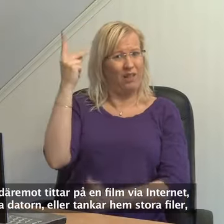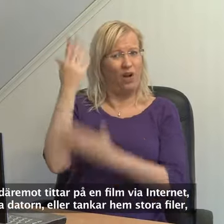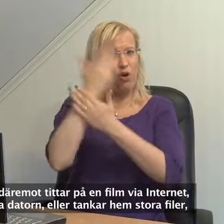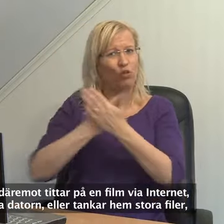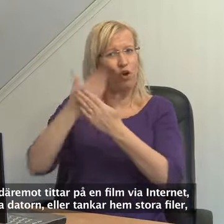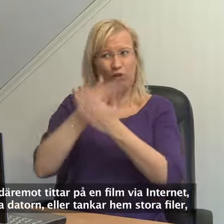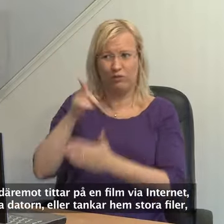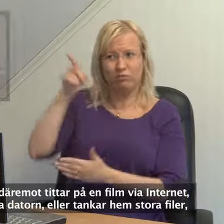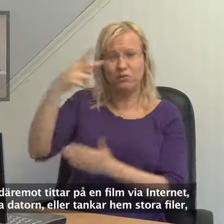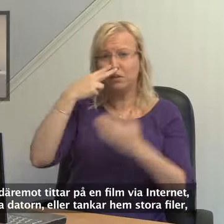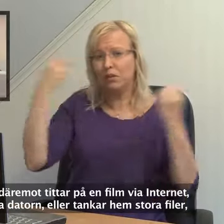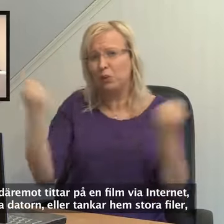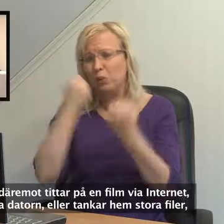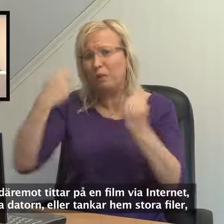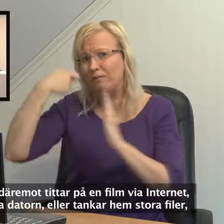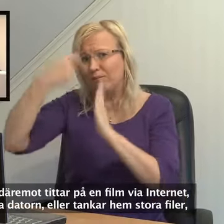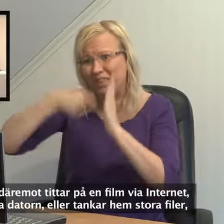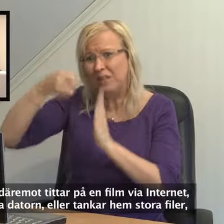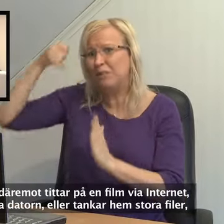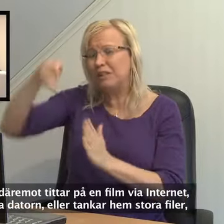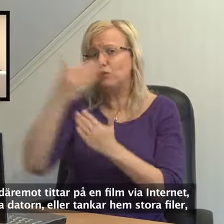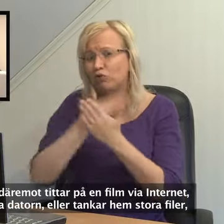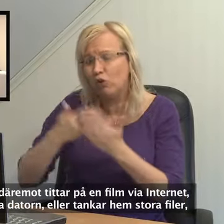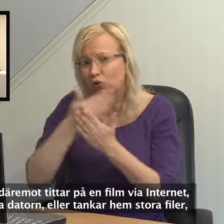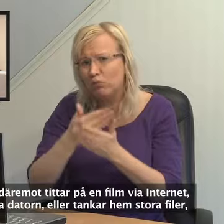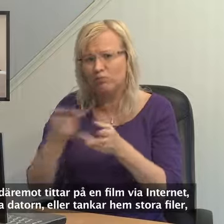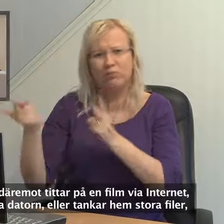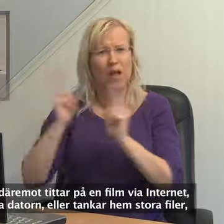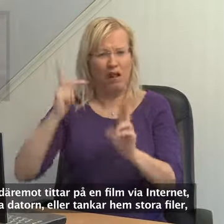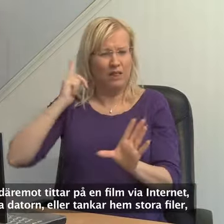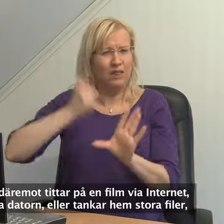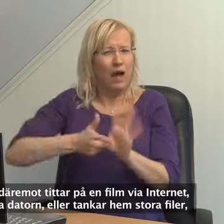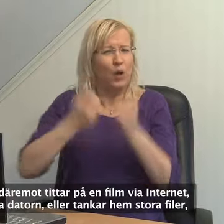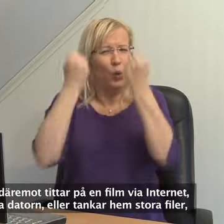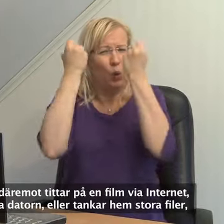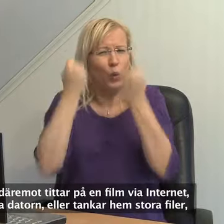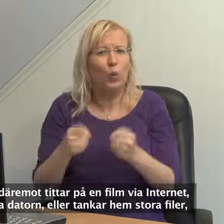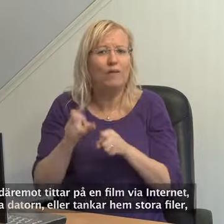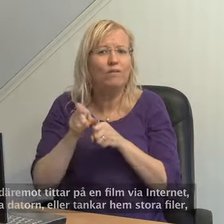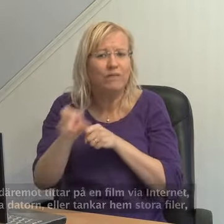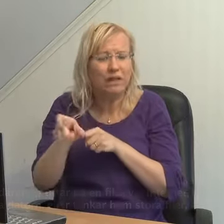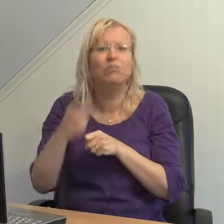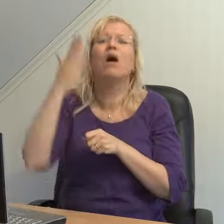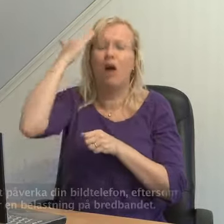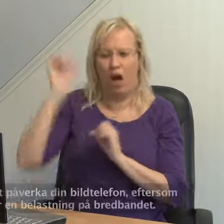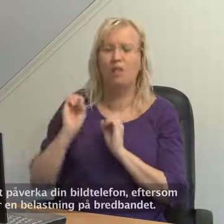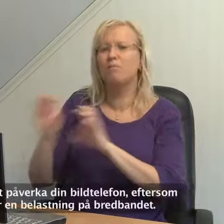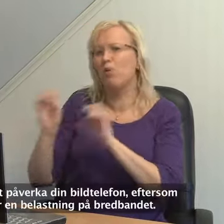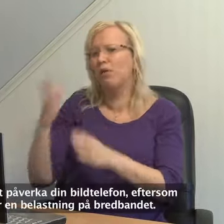om däremot den andra datorn används för att titta på någon spännande film. Eller att man tankar hem väldigt stora och tunga filer. Då kan det